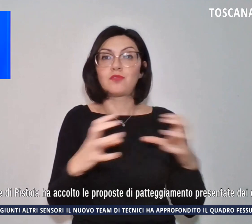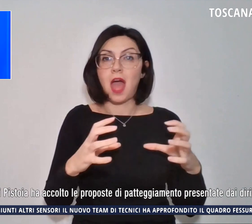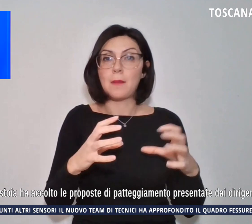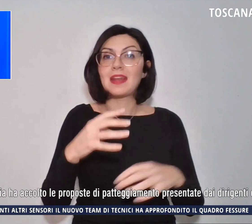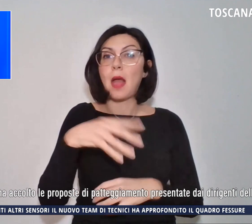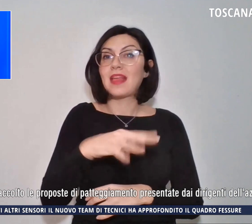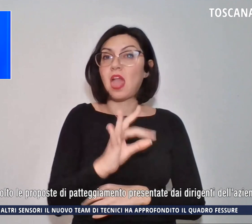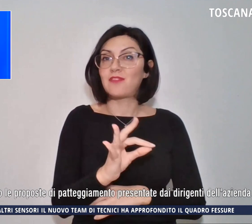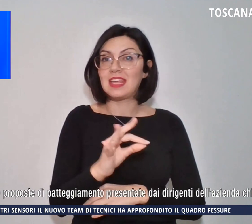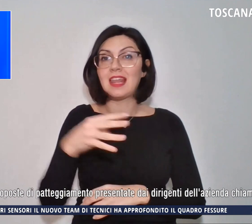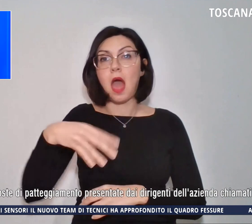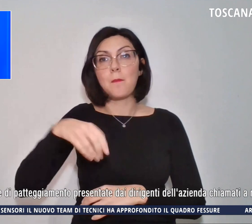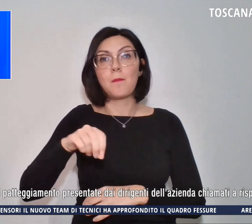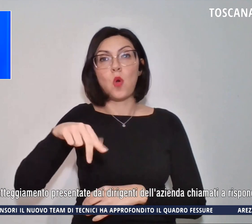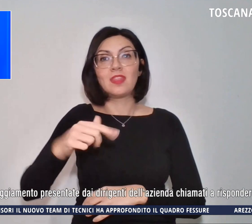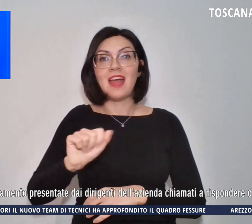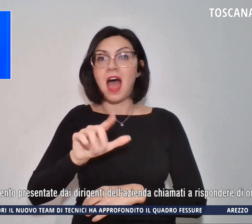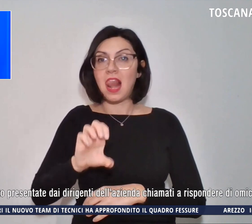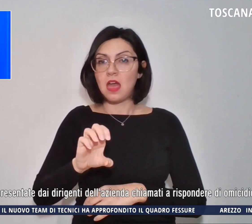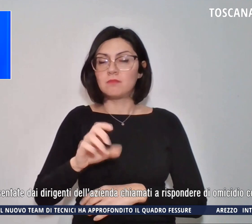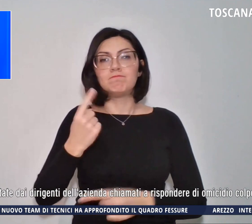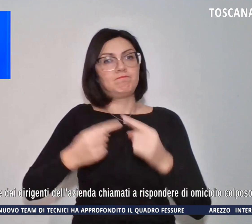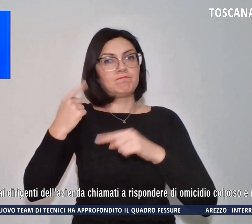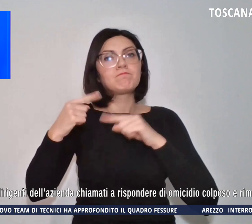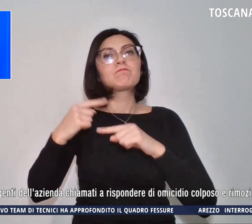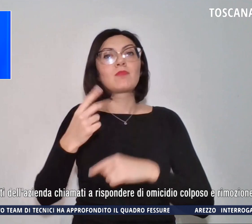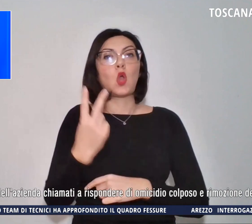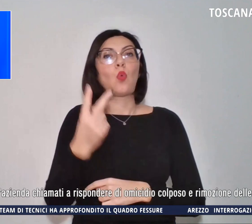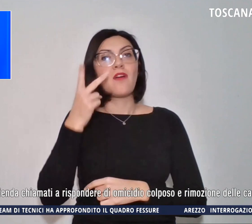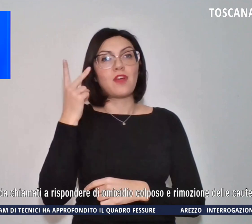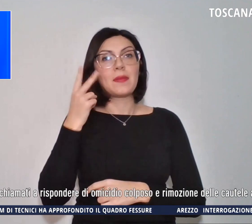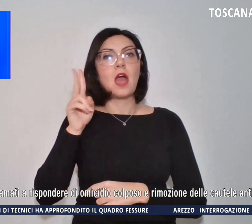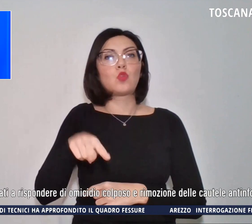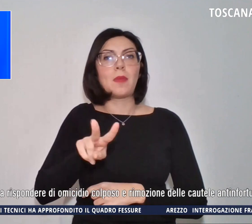Montale risale al 2 febbraio 2021.